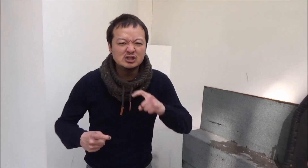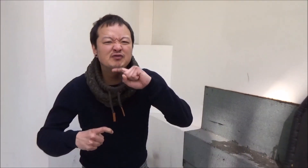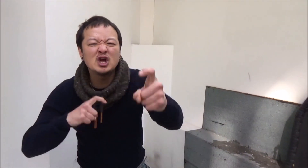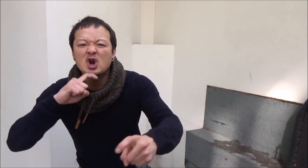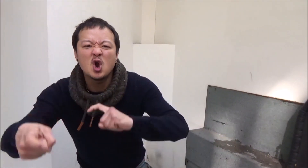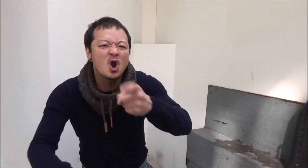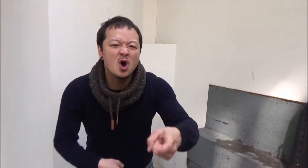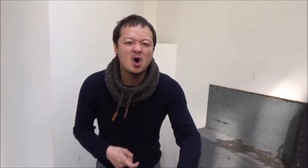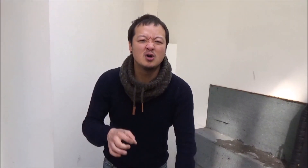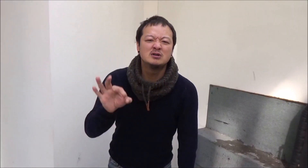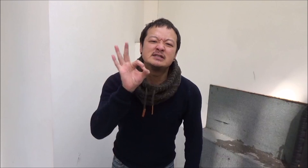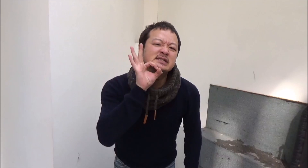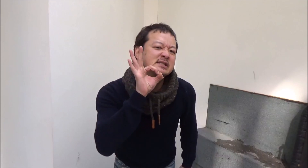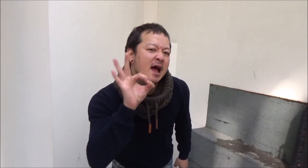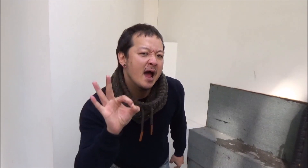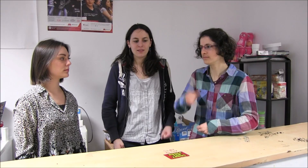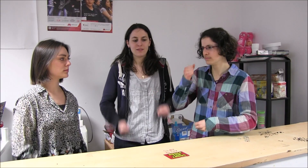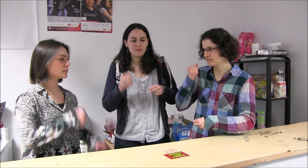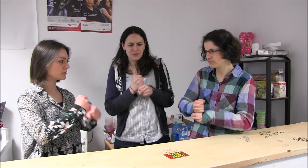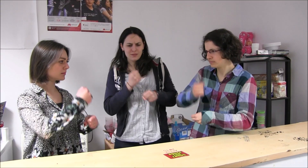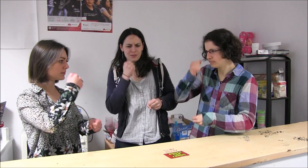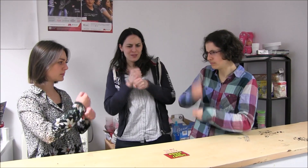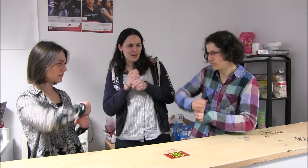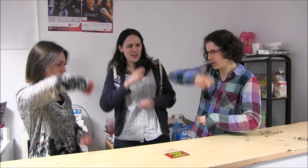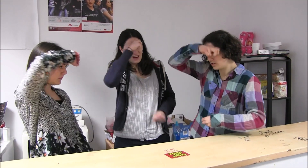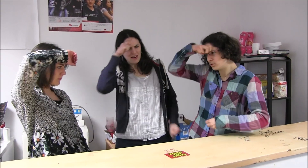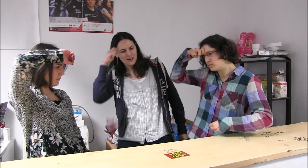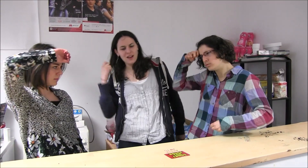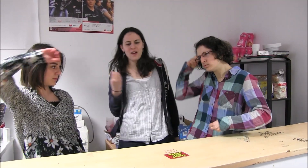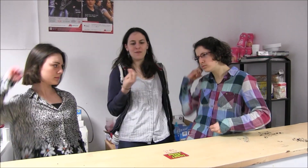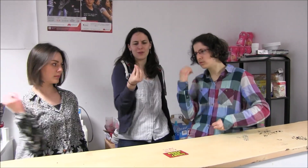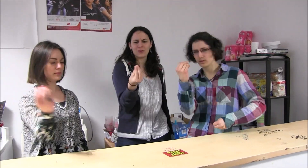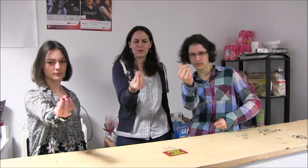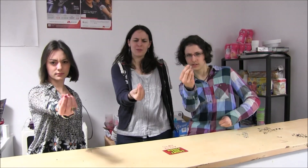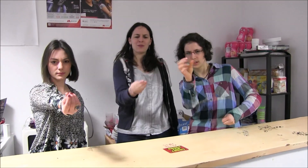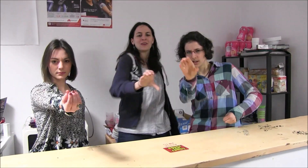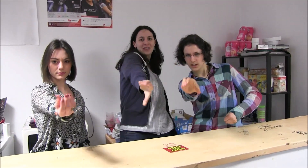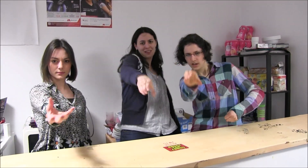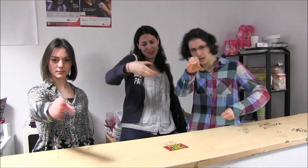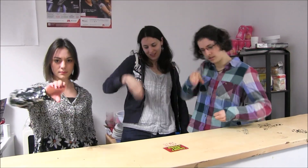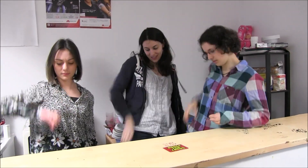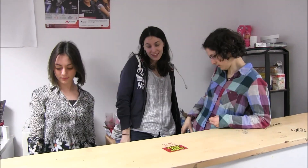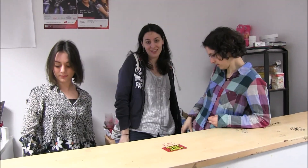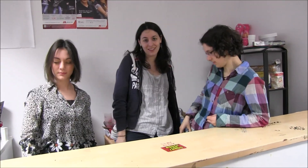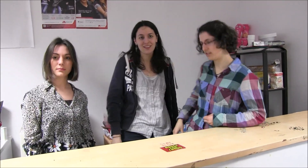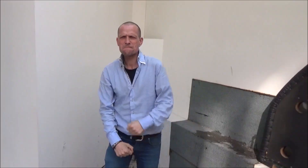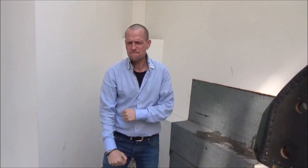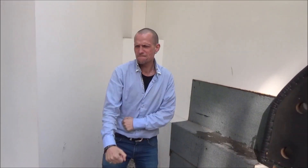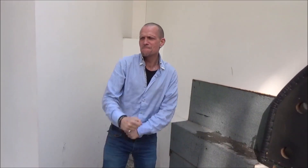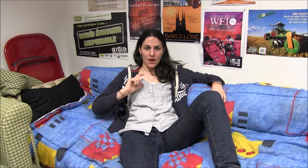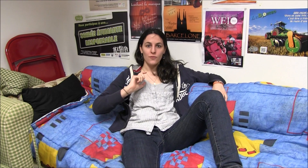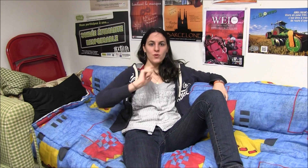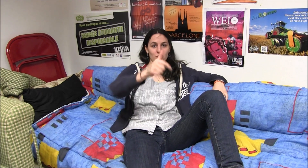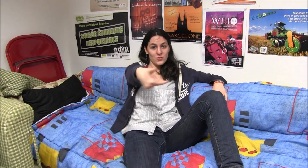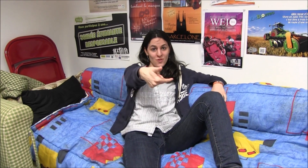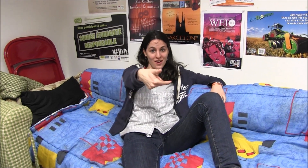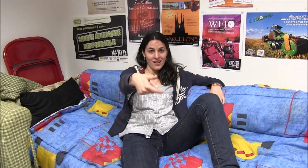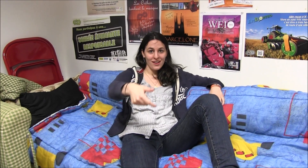violence et sida Tout ce qu'on a, il a fallu le gagner À vous de jouer,